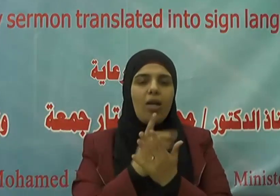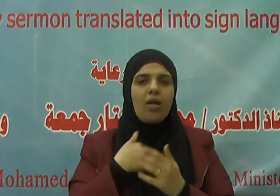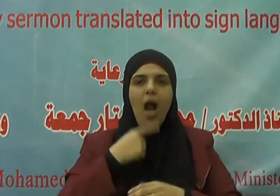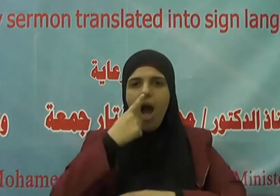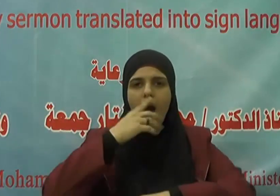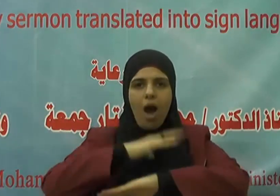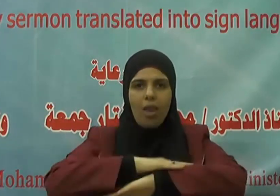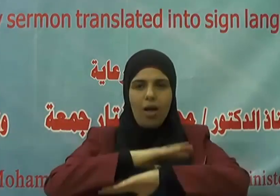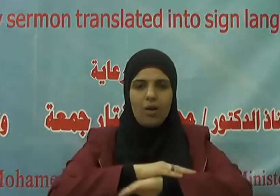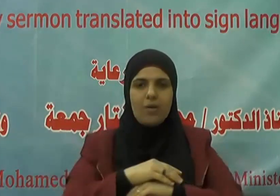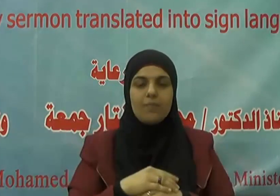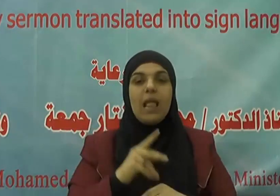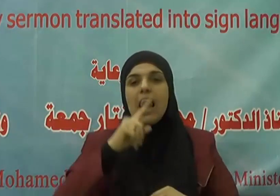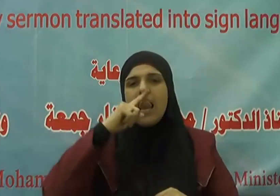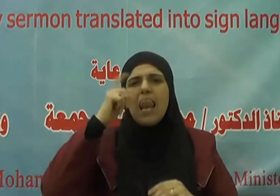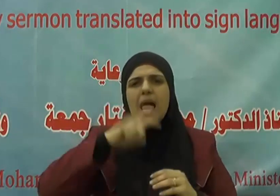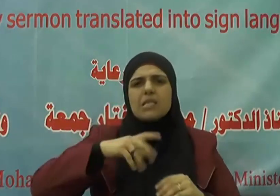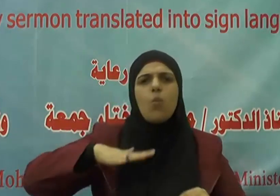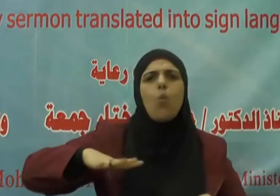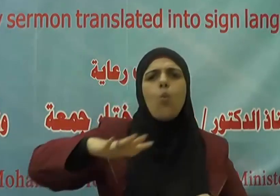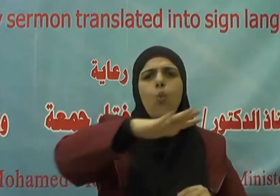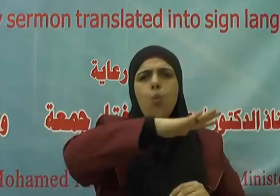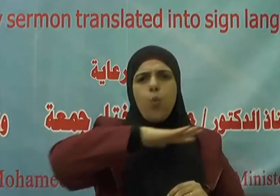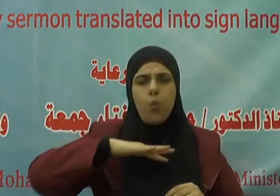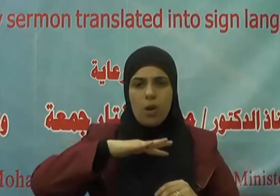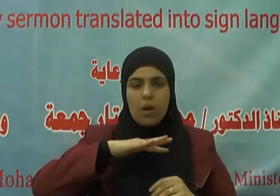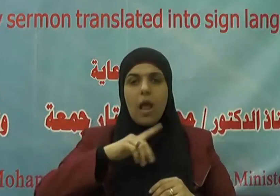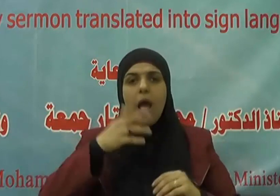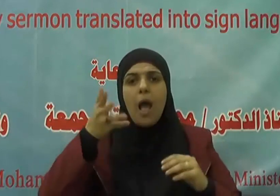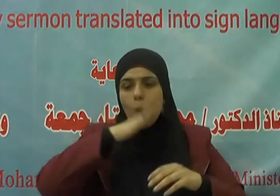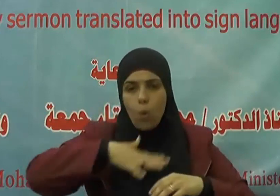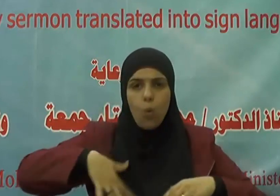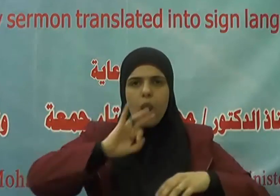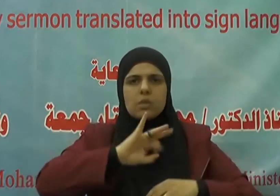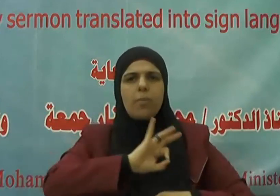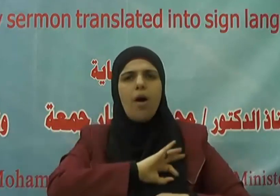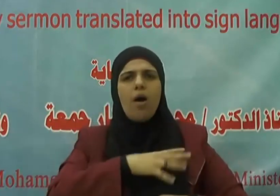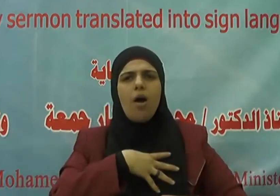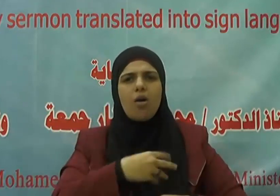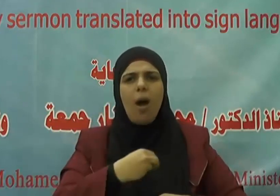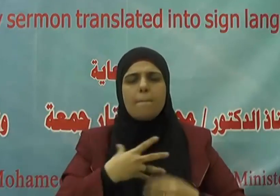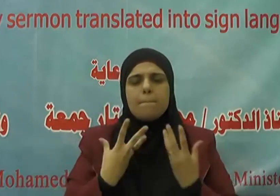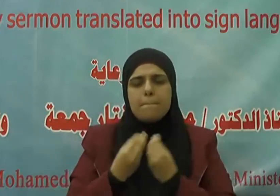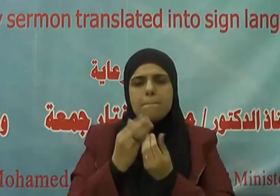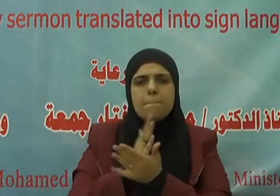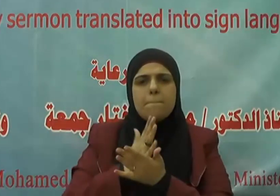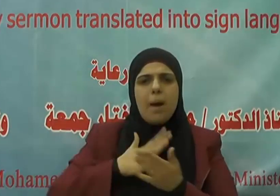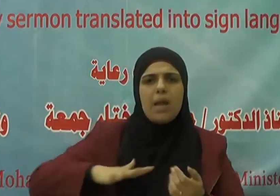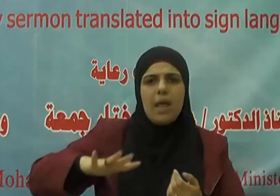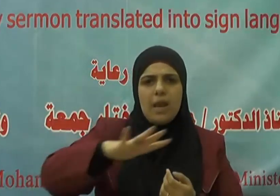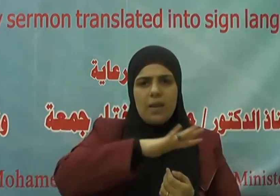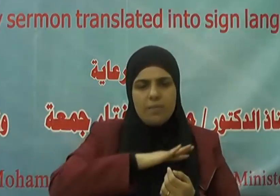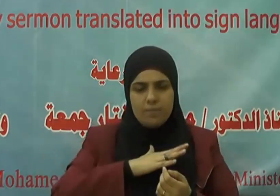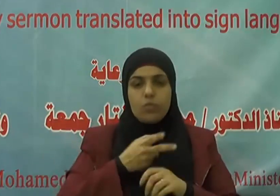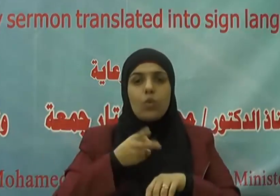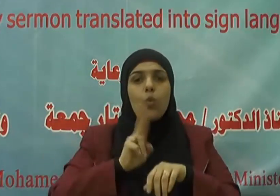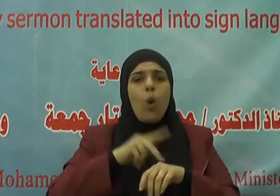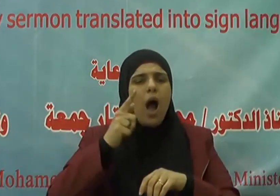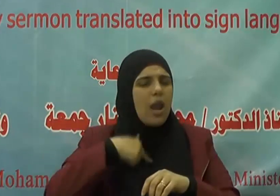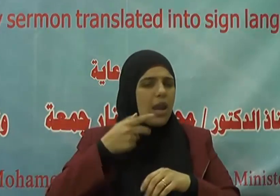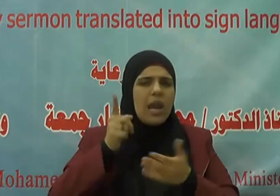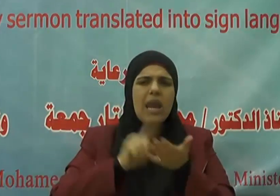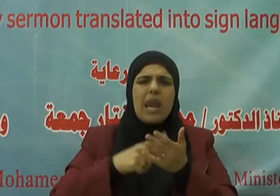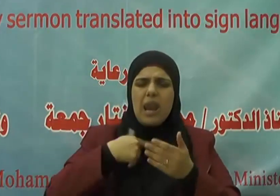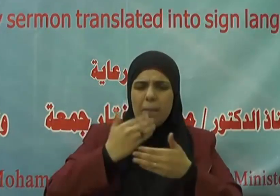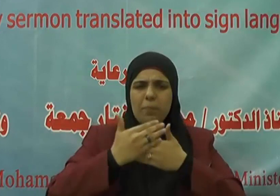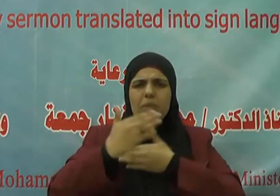فعلينا جميعا أن نتراحم فيما بيننا وأن نبتعد